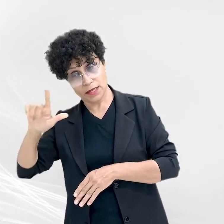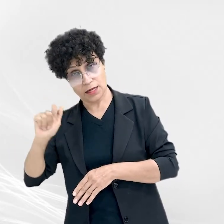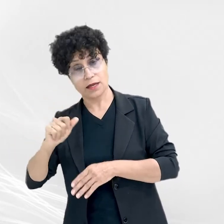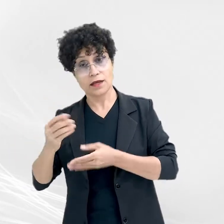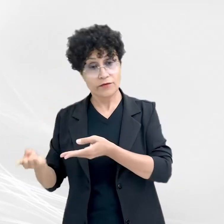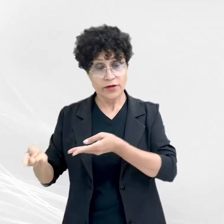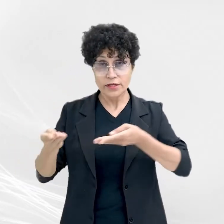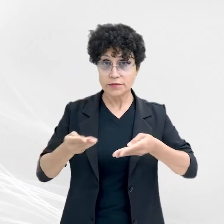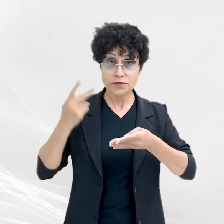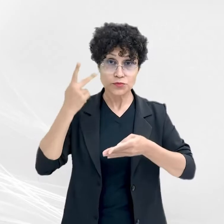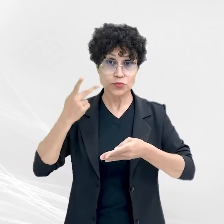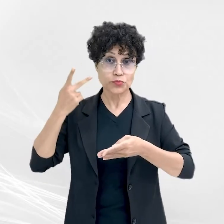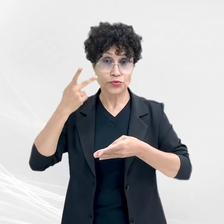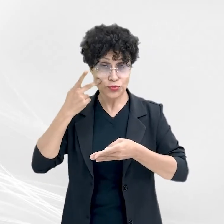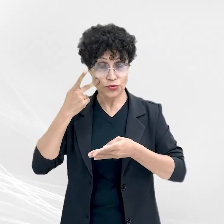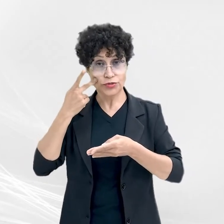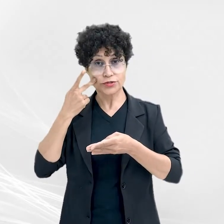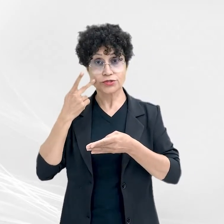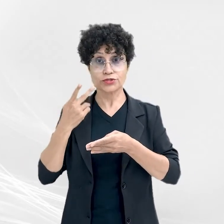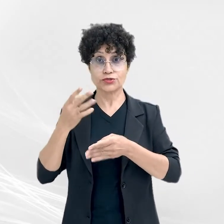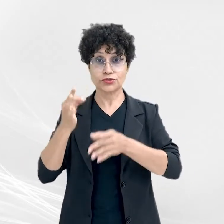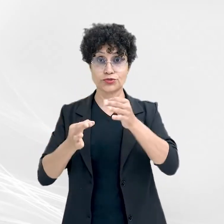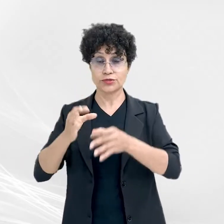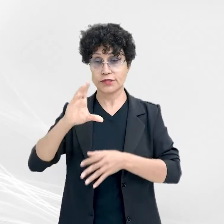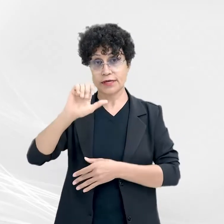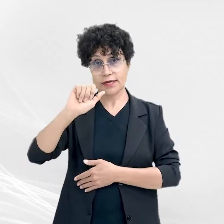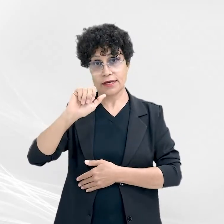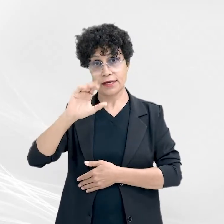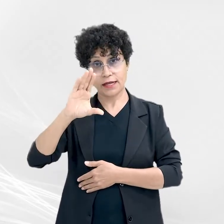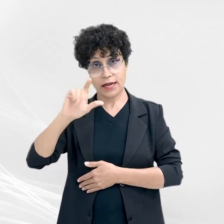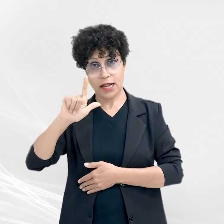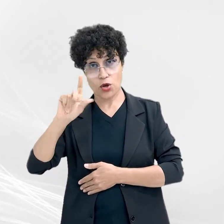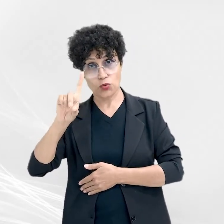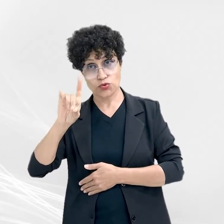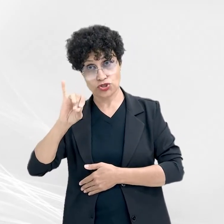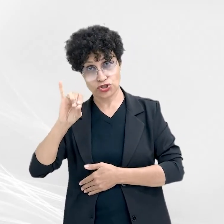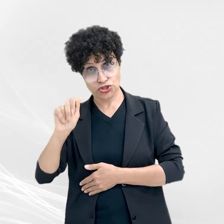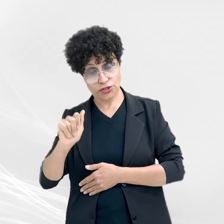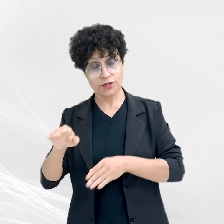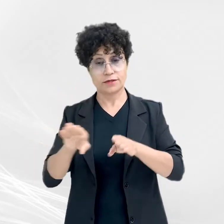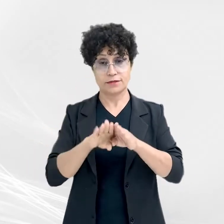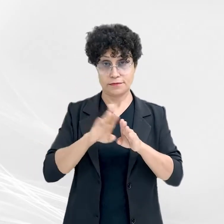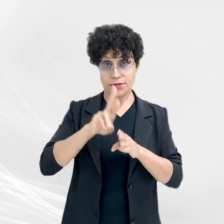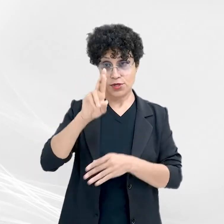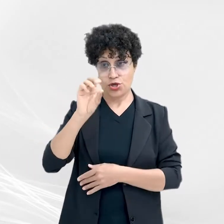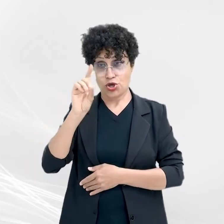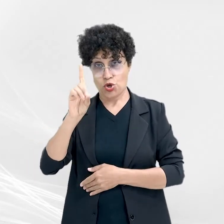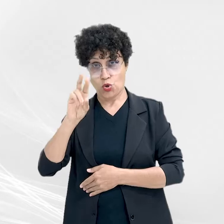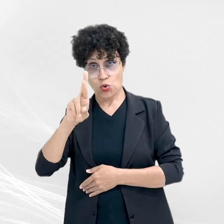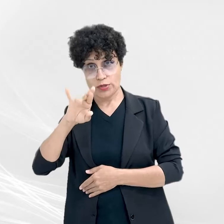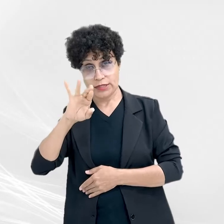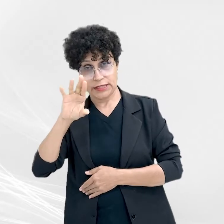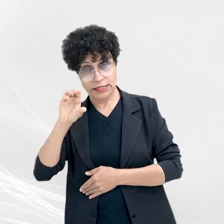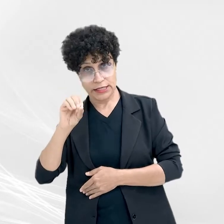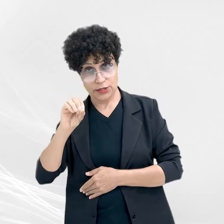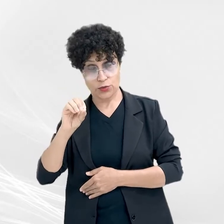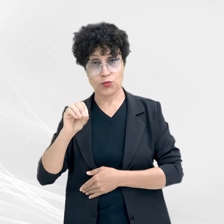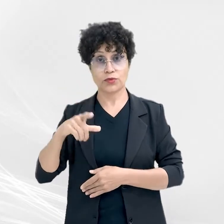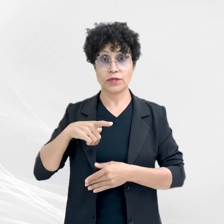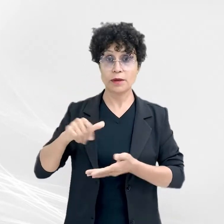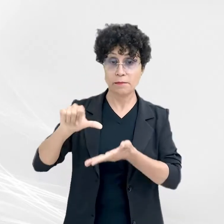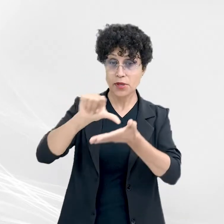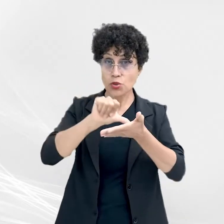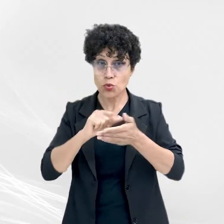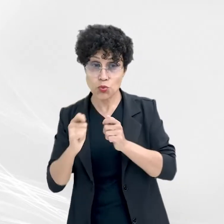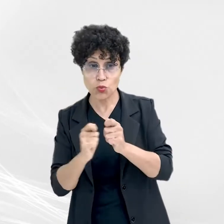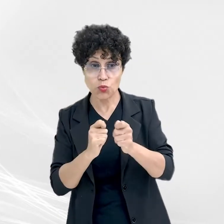promotores de justiça Cláudia Tomelin e Rodrigo Machado e por outros membros do NUPRI, Núcleo de